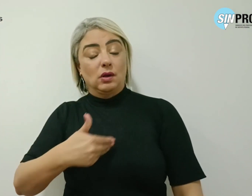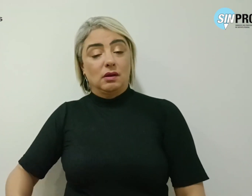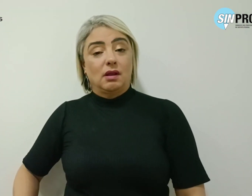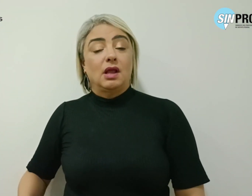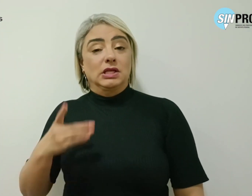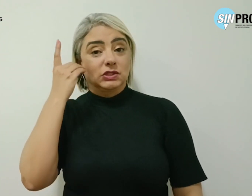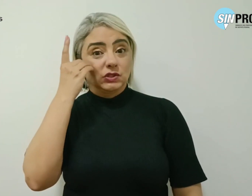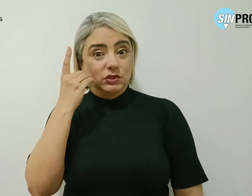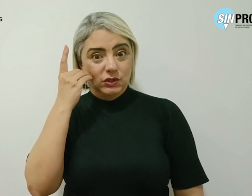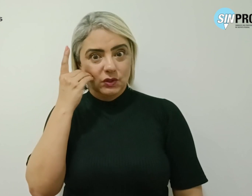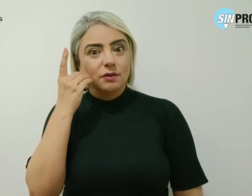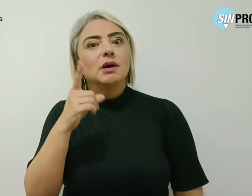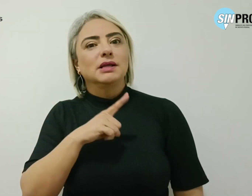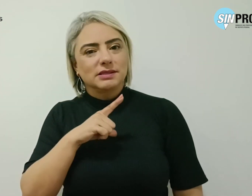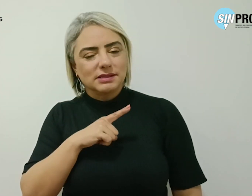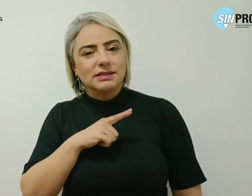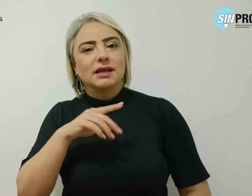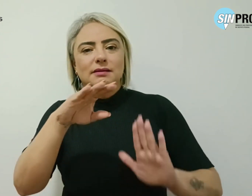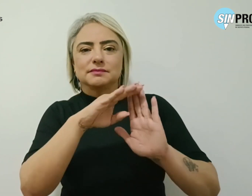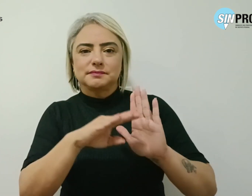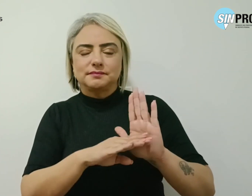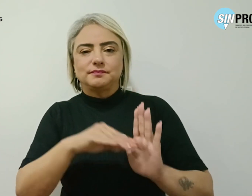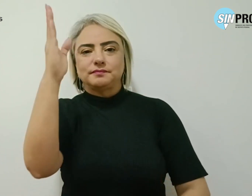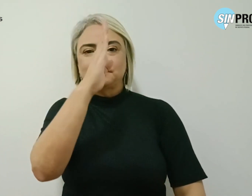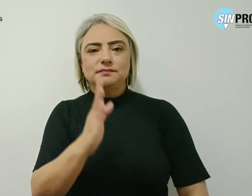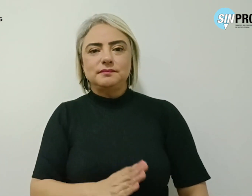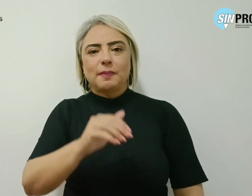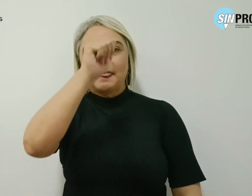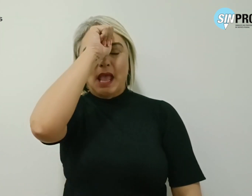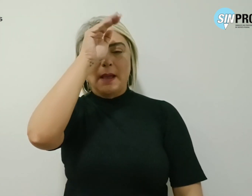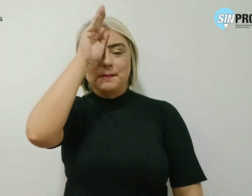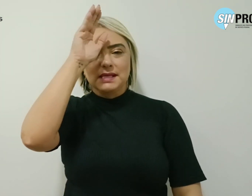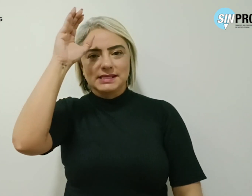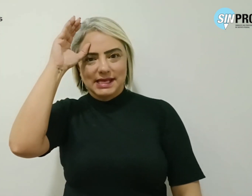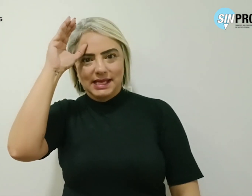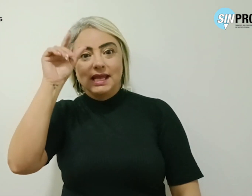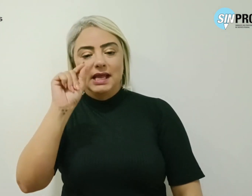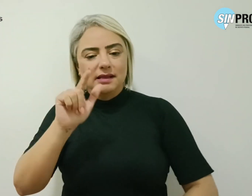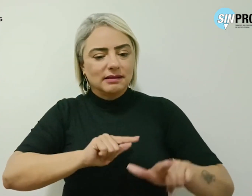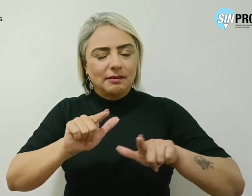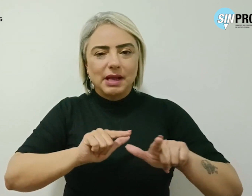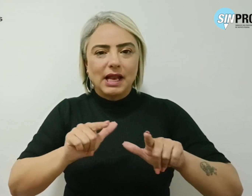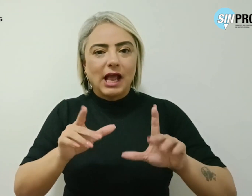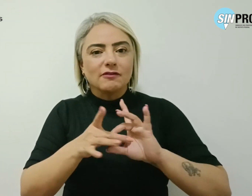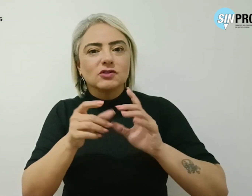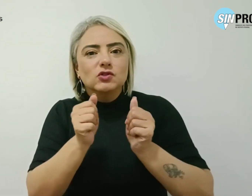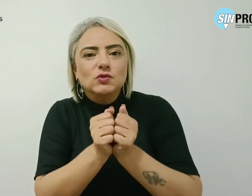Rousseff, havia o programa Brasil Alfabetizado, que atuava em conjunto com o